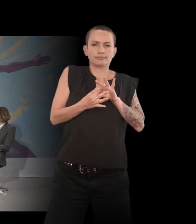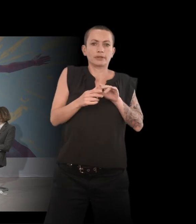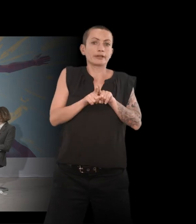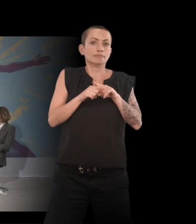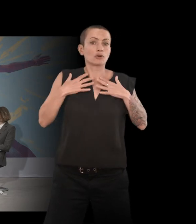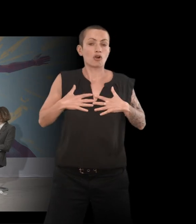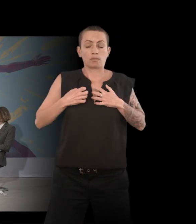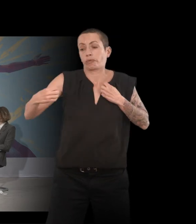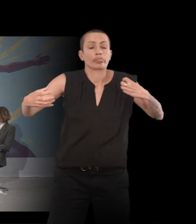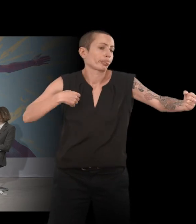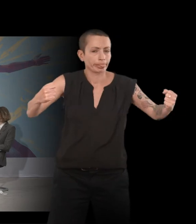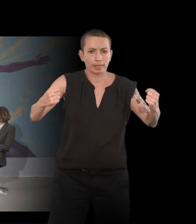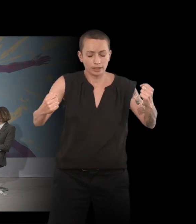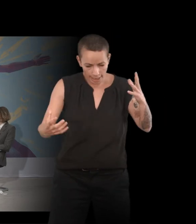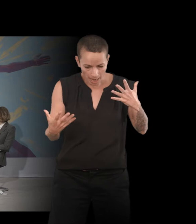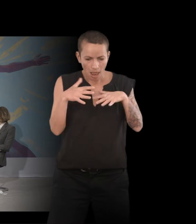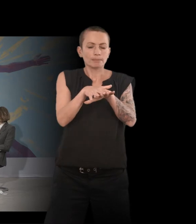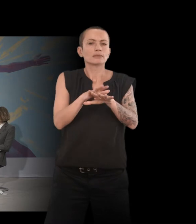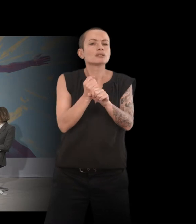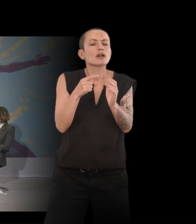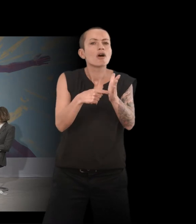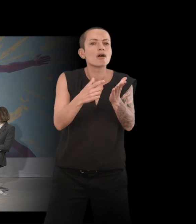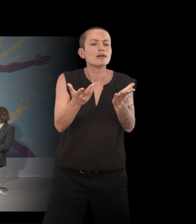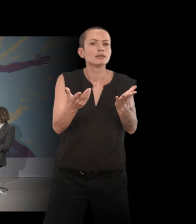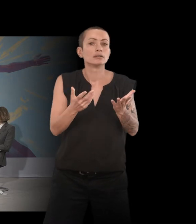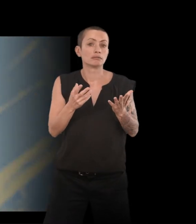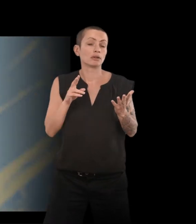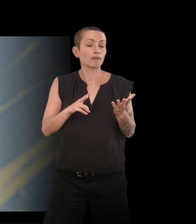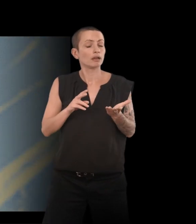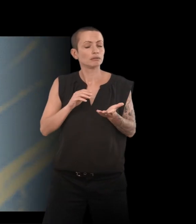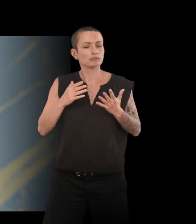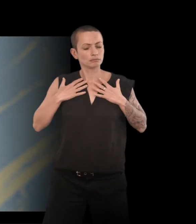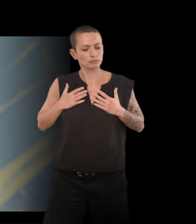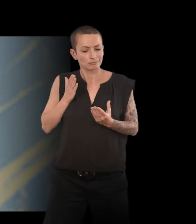vous-même ? Alors, c'est un acte physique, mais en même temps, c'est quasiment